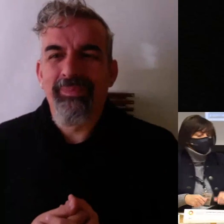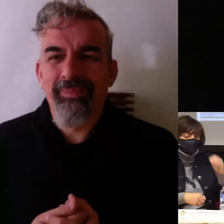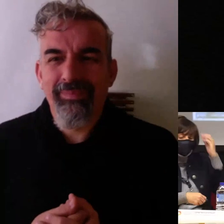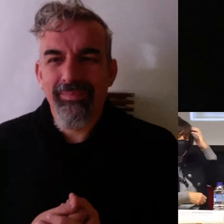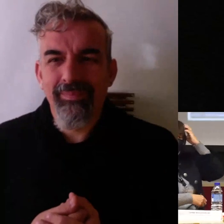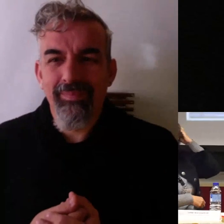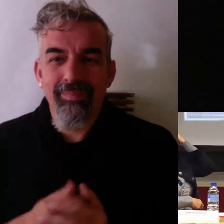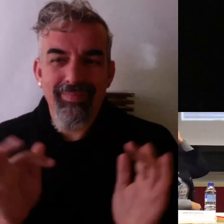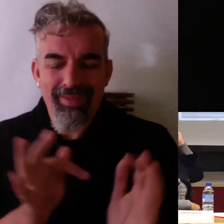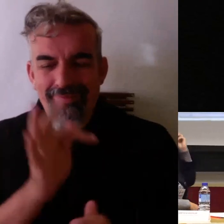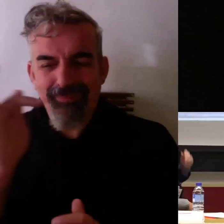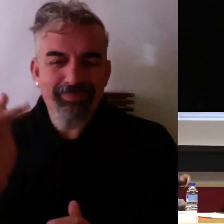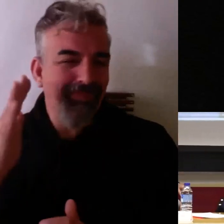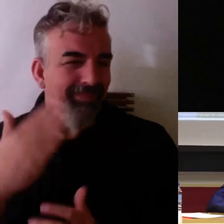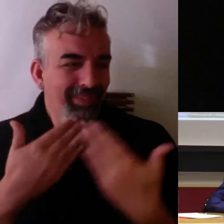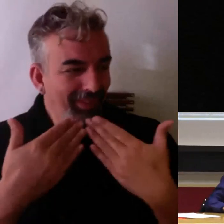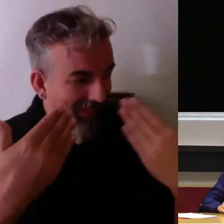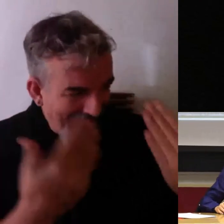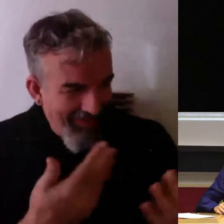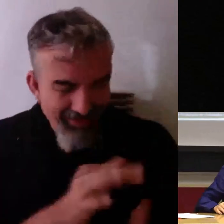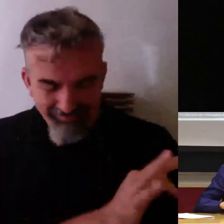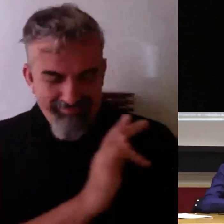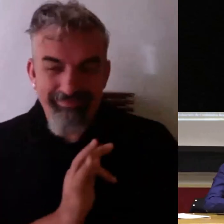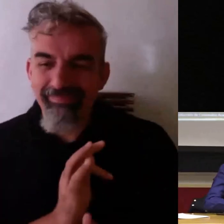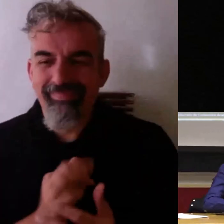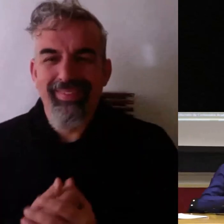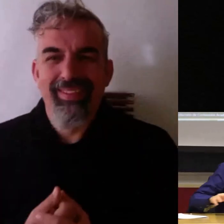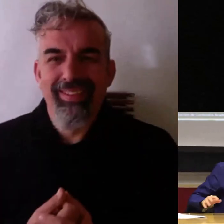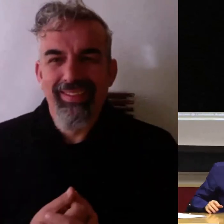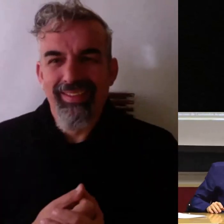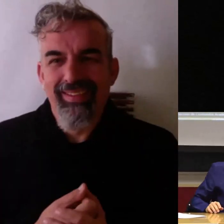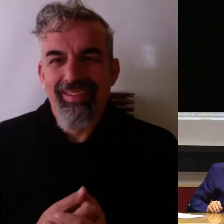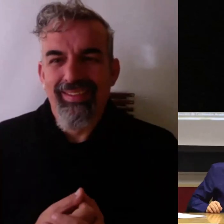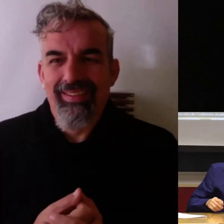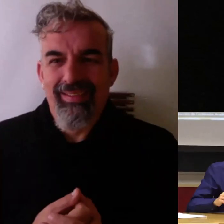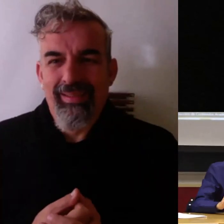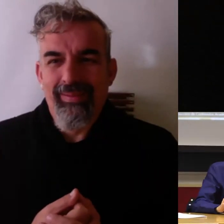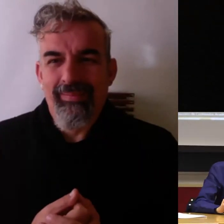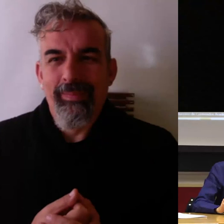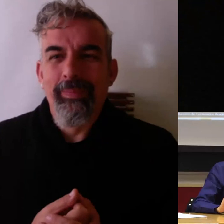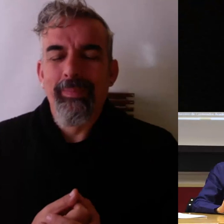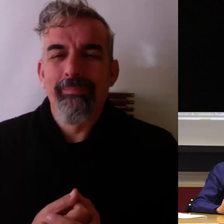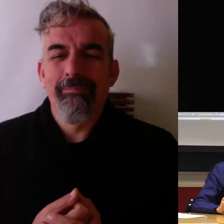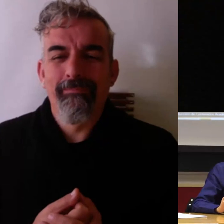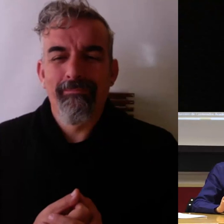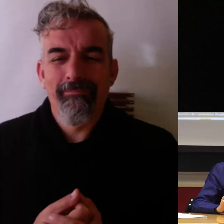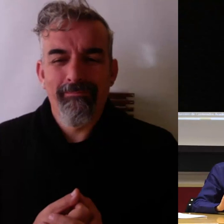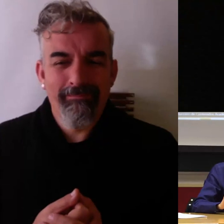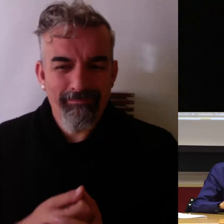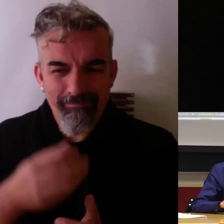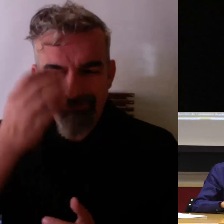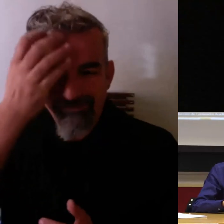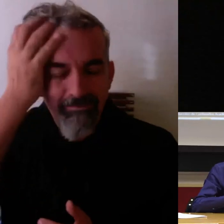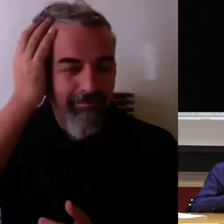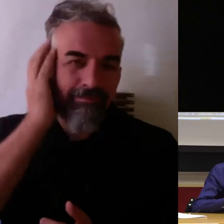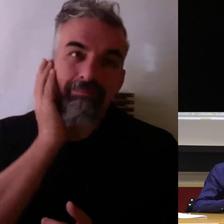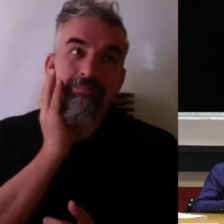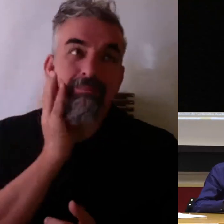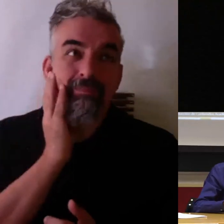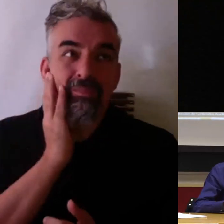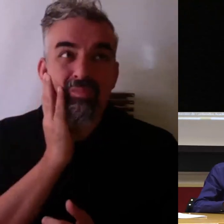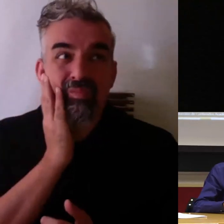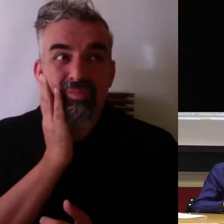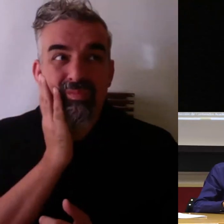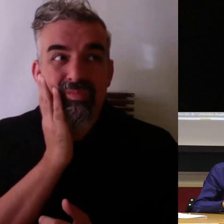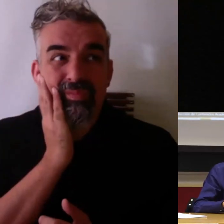gracias teo no arrancamos ahora vale yo creo que voy a hacer un